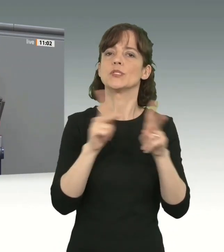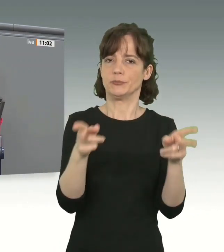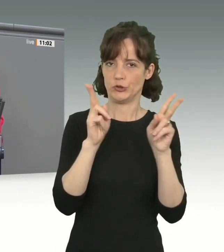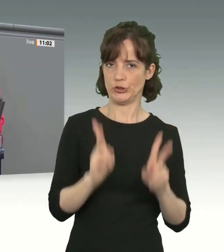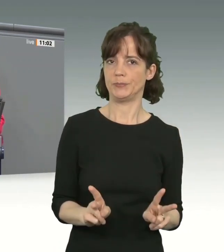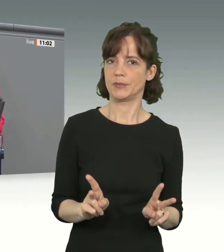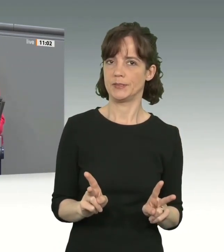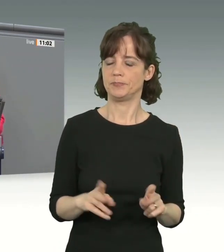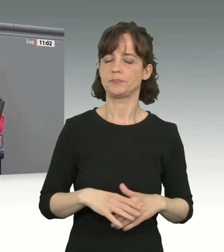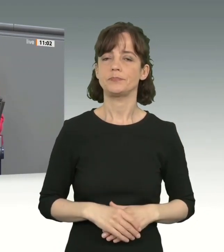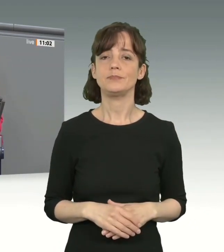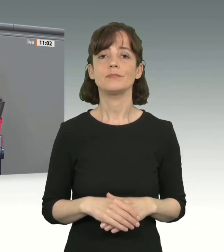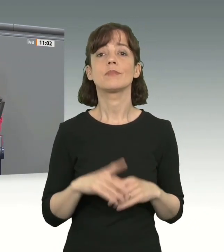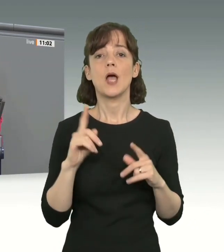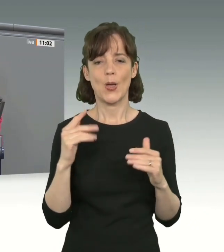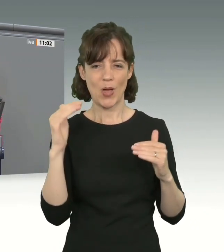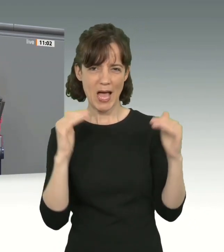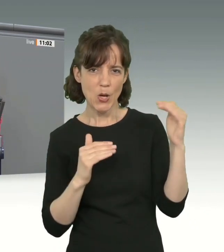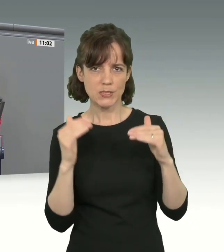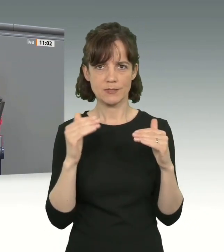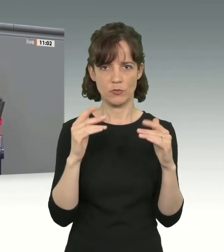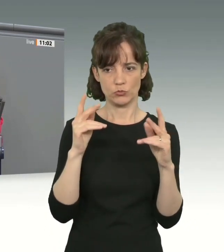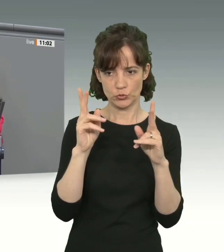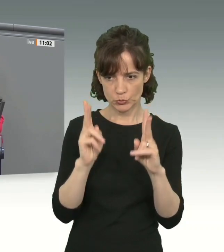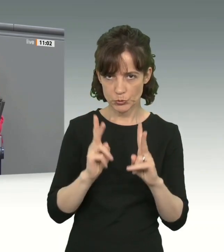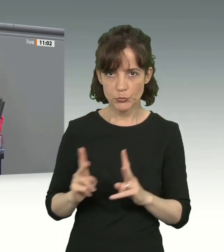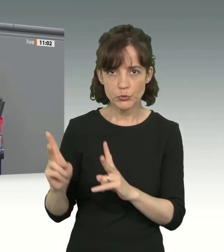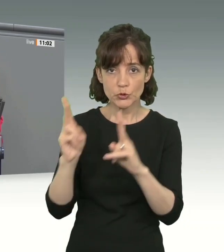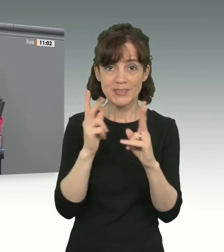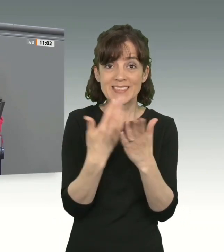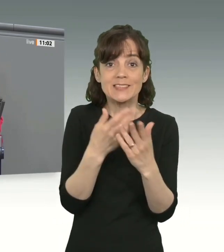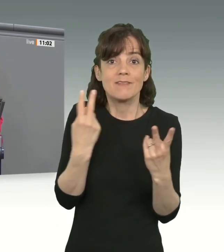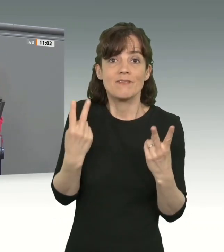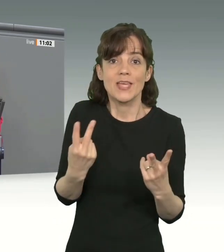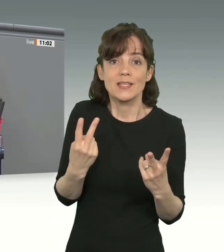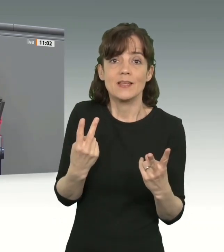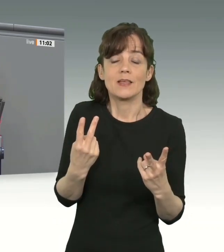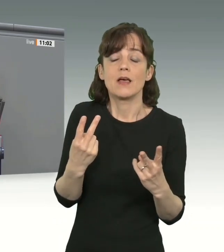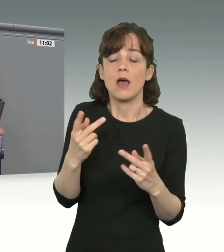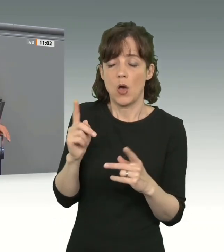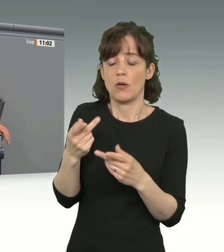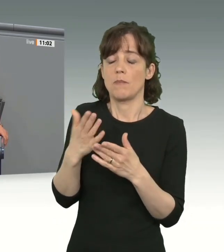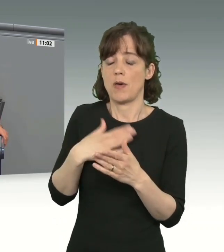Und auf diese Ausgewogenheit kommt es an, meine sehr geehrten Damen und Herren, auch von der AfD.